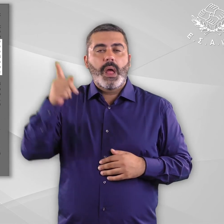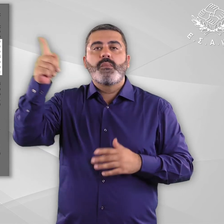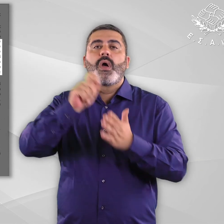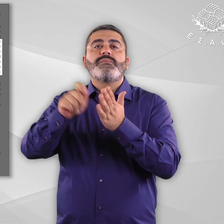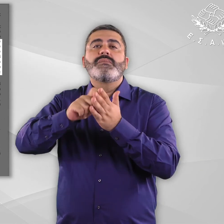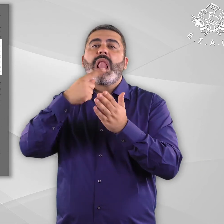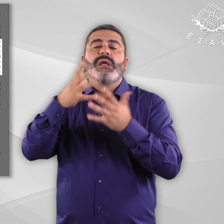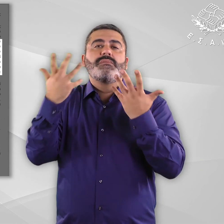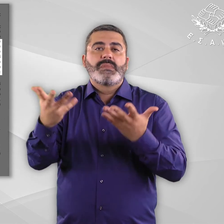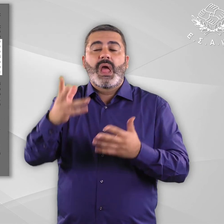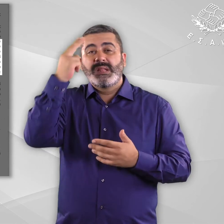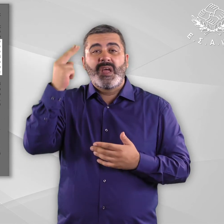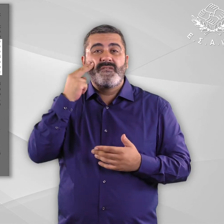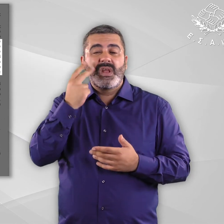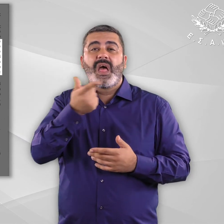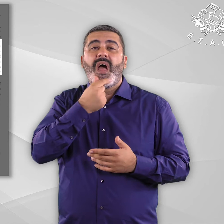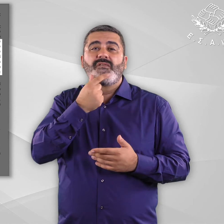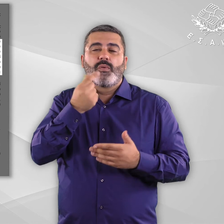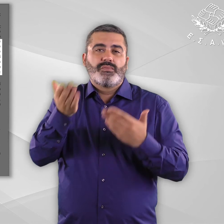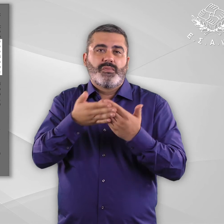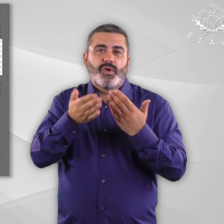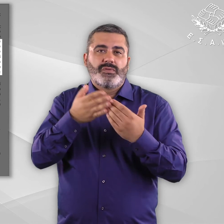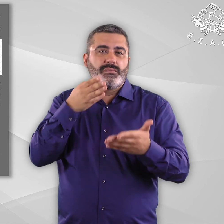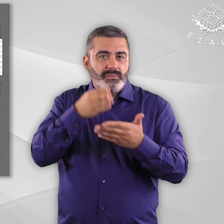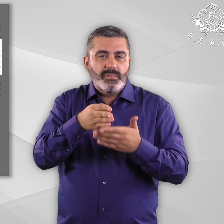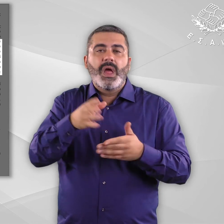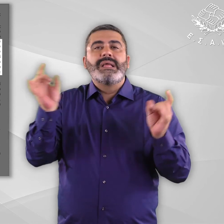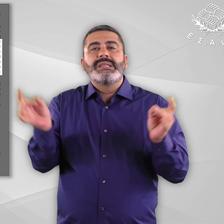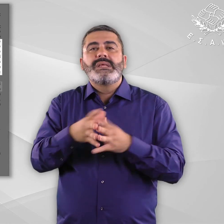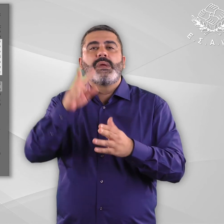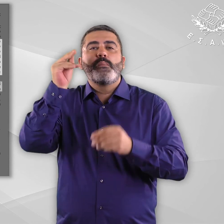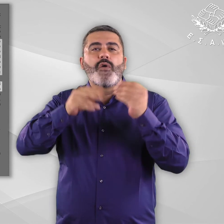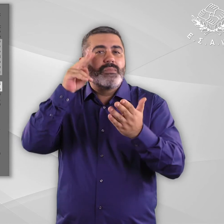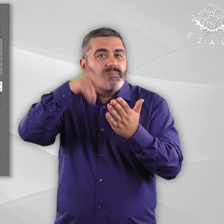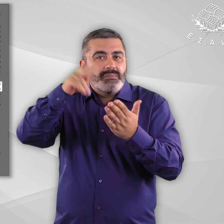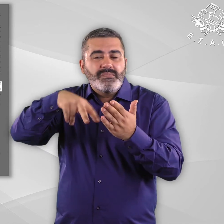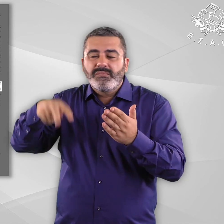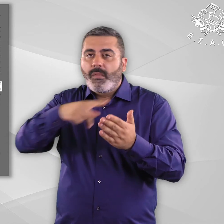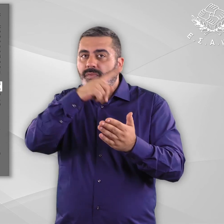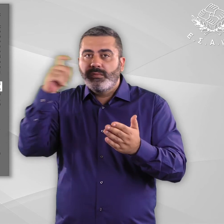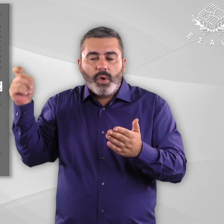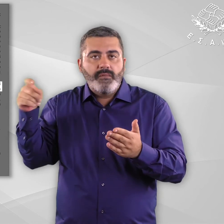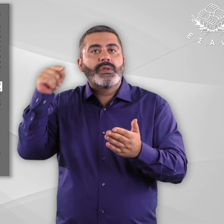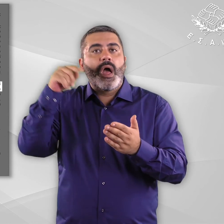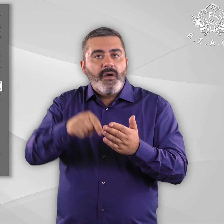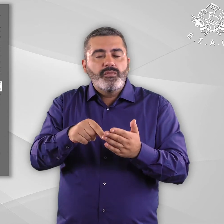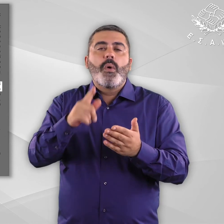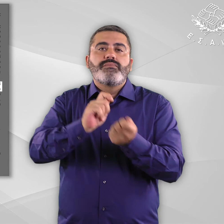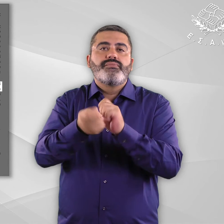αμβλιοπονή ατόμων με άλλα προβλήματα ανάγνωσης εντύπων σε δημοσιευμένα έργα. Η οικονομική προσβασιμότητα των χώρων πολιτισμού